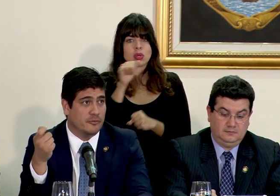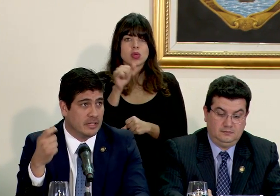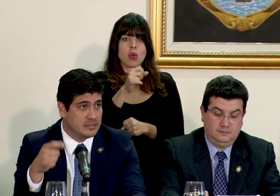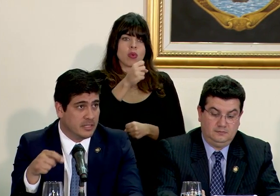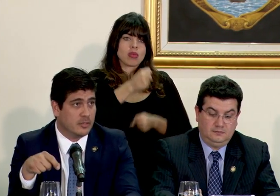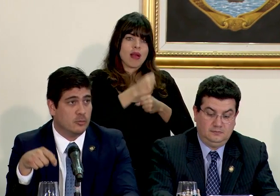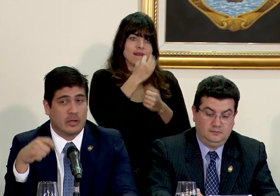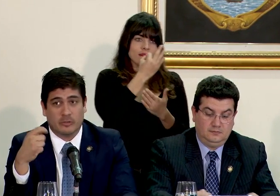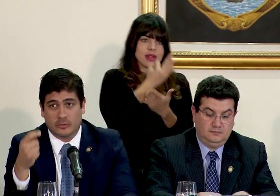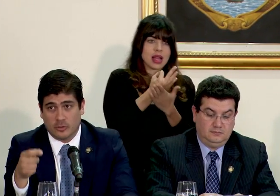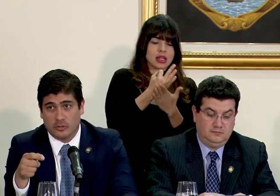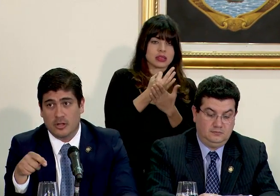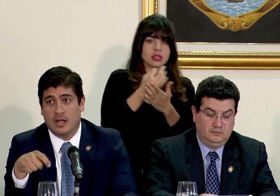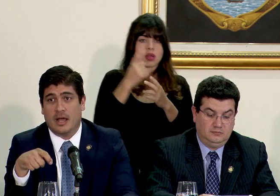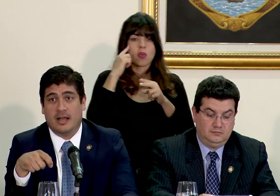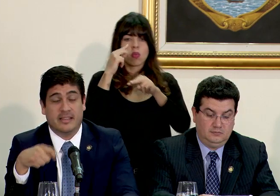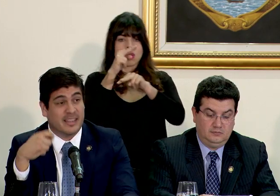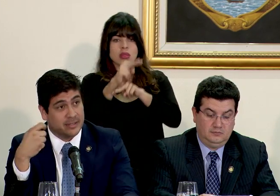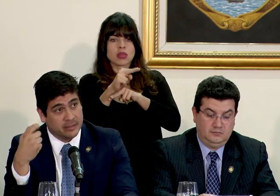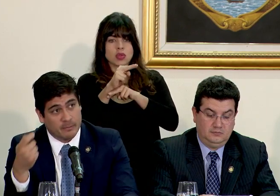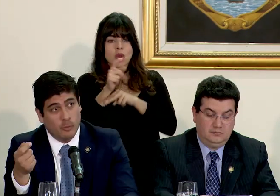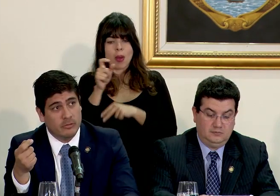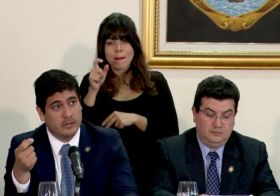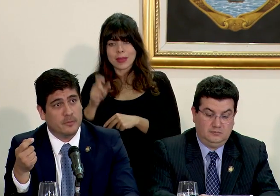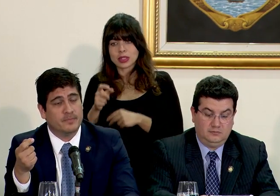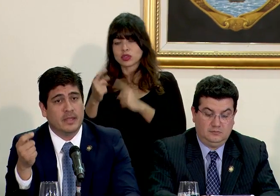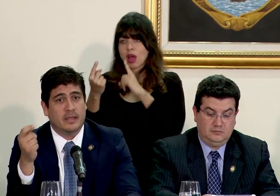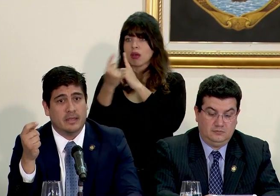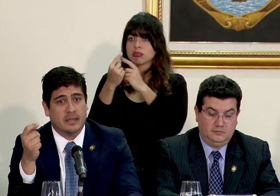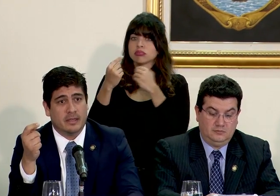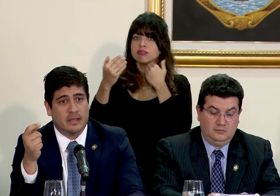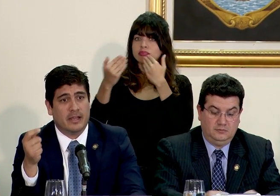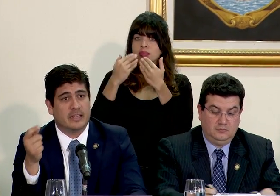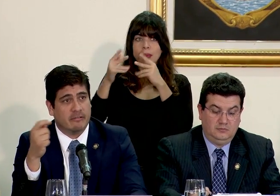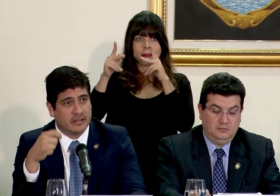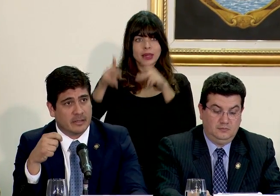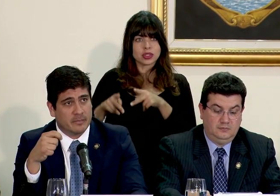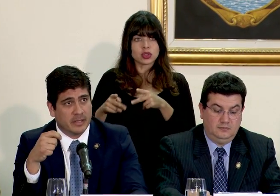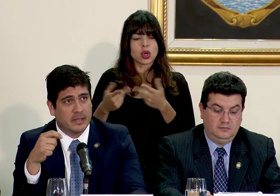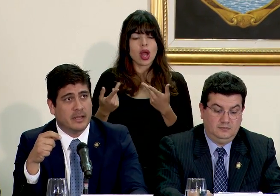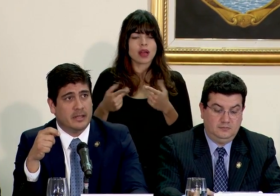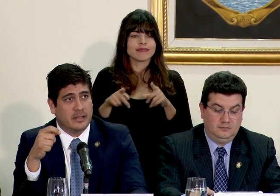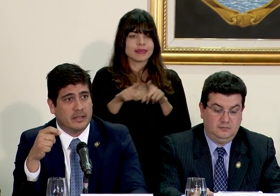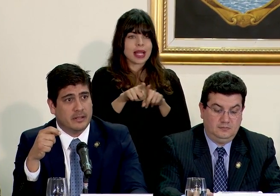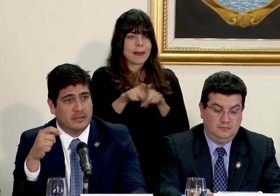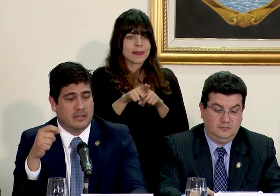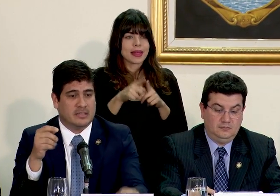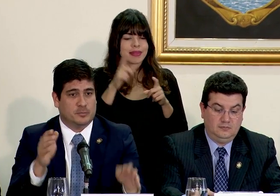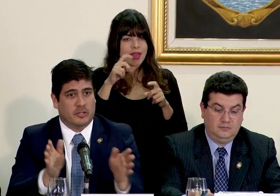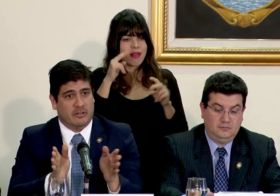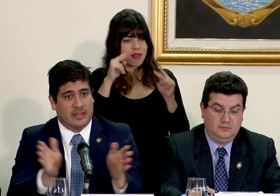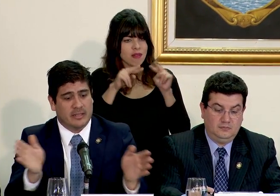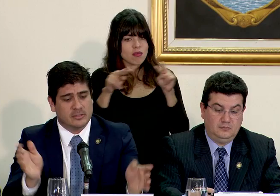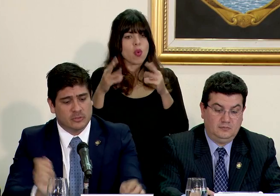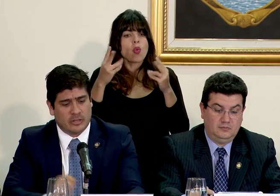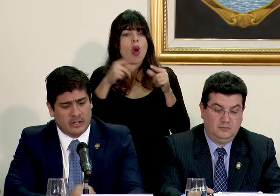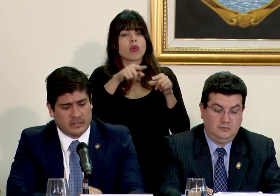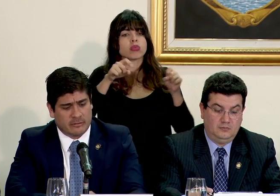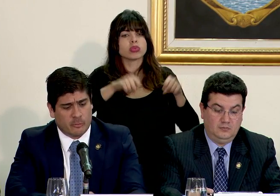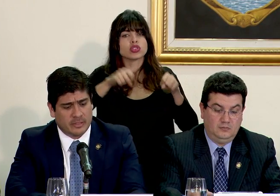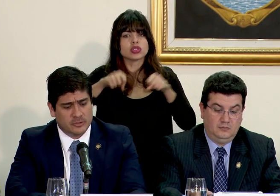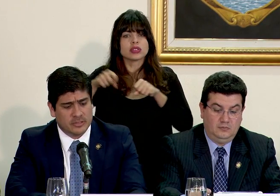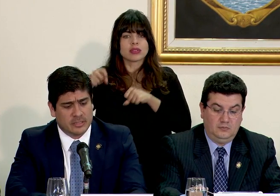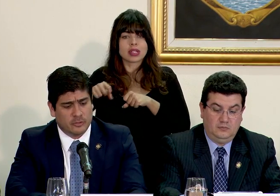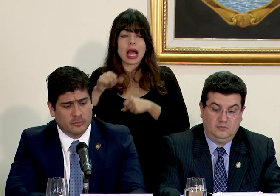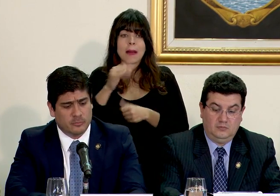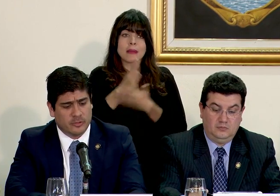un trabajo financiero un auditor a alguien que atiende público hay que ver también las disponibilidades y es una de